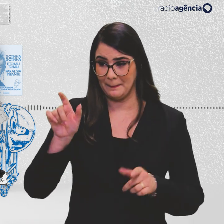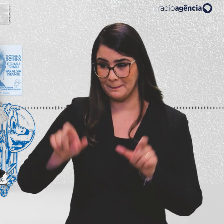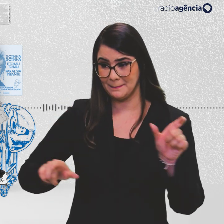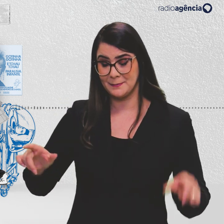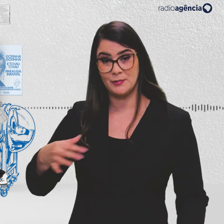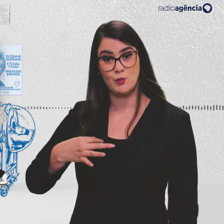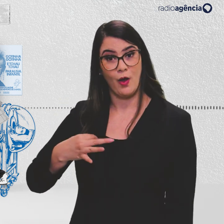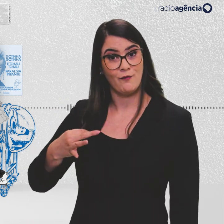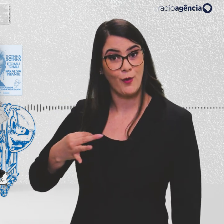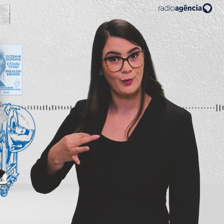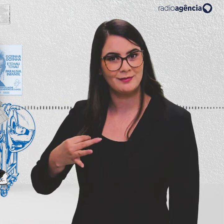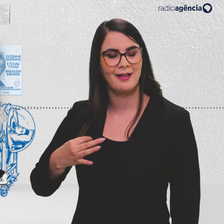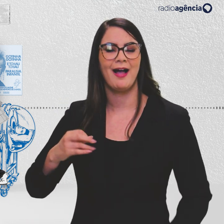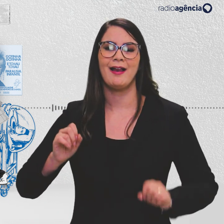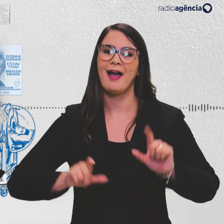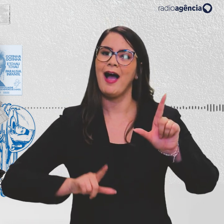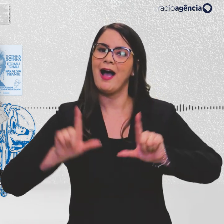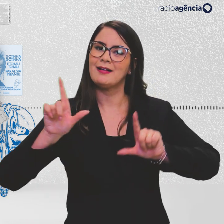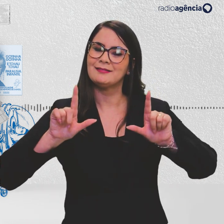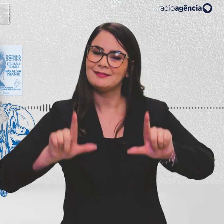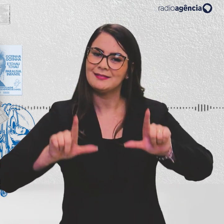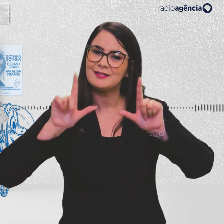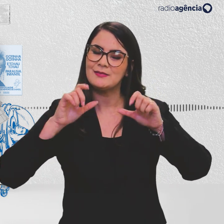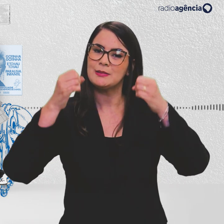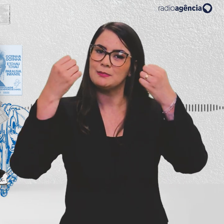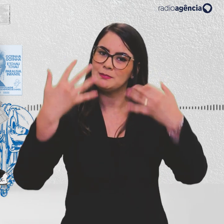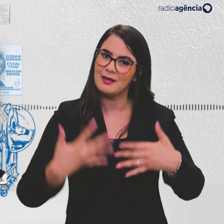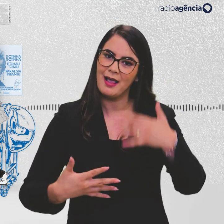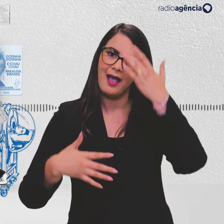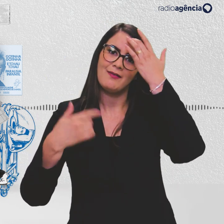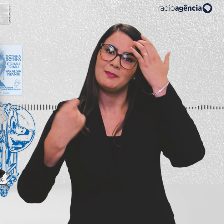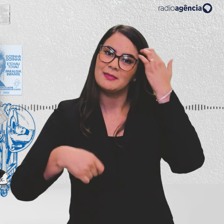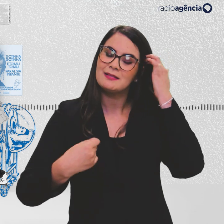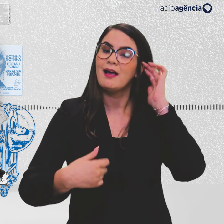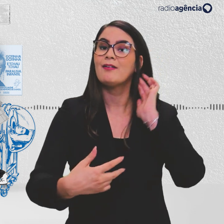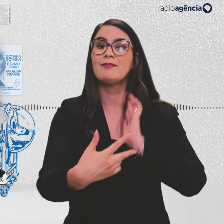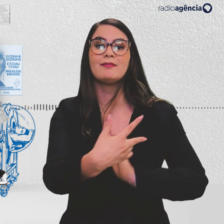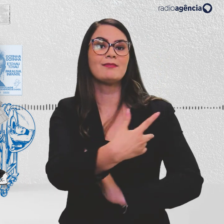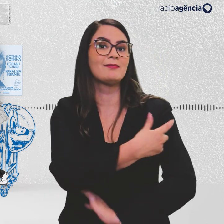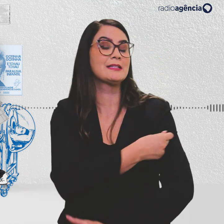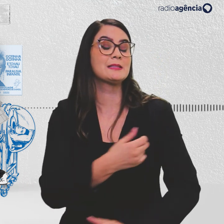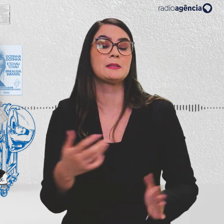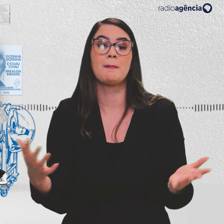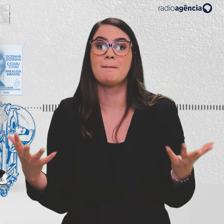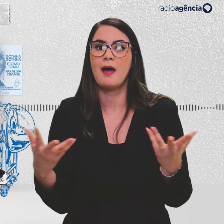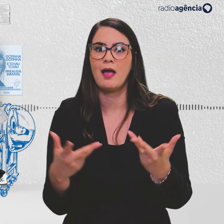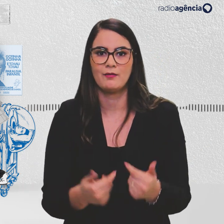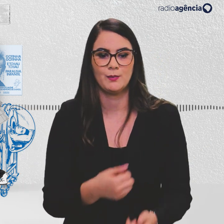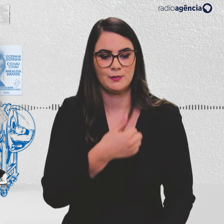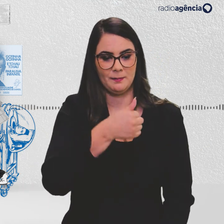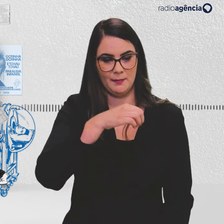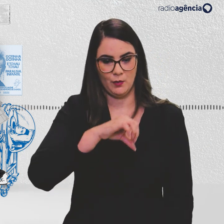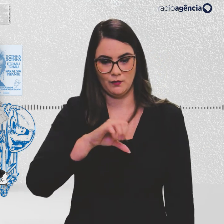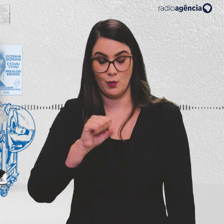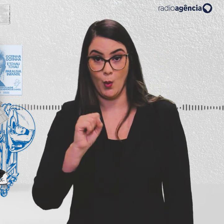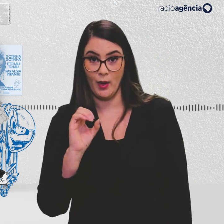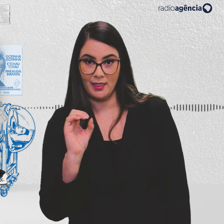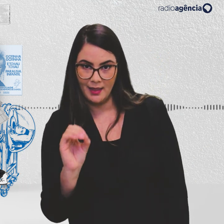A mídia está explicando a necessidade de vacinação. Fantástico! Em 1980,